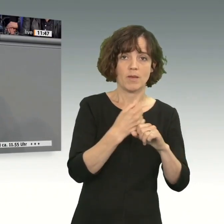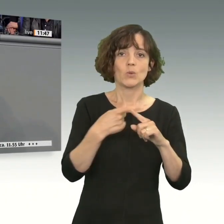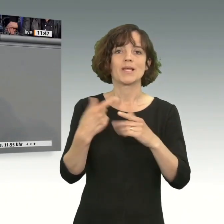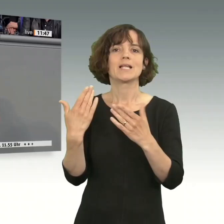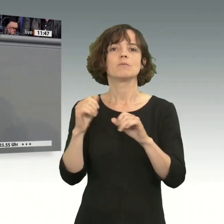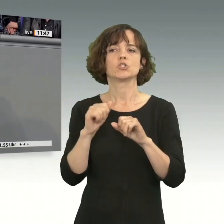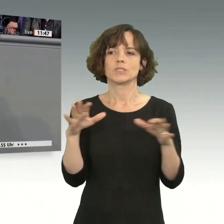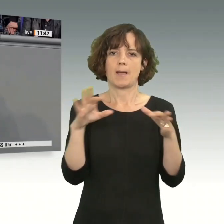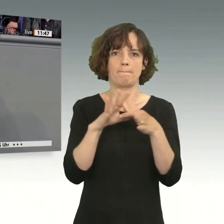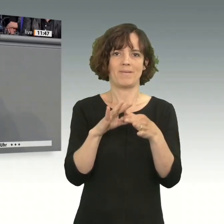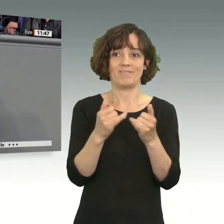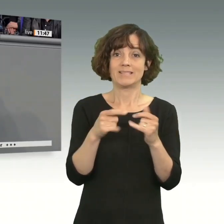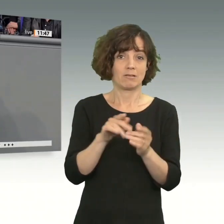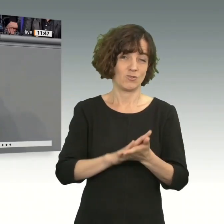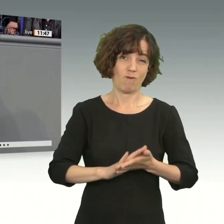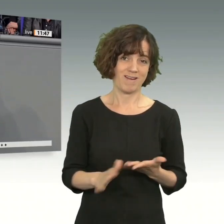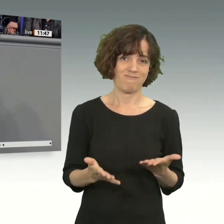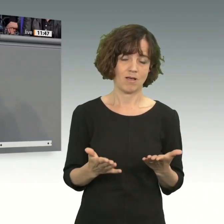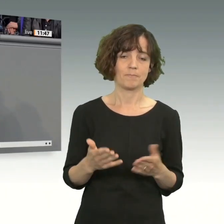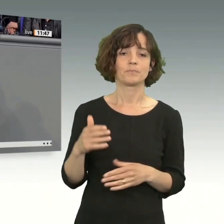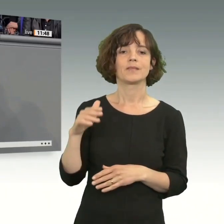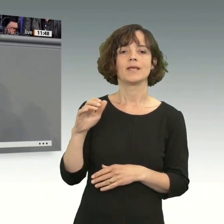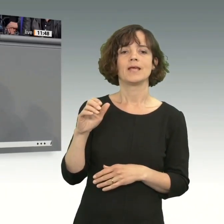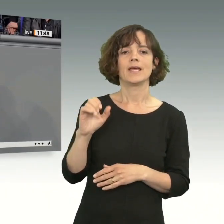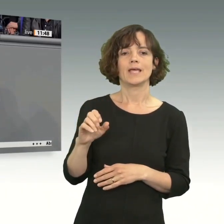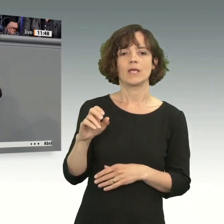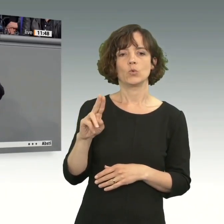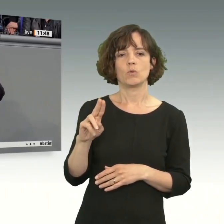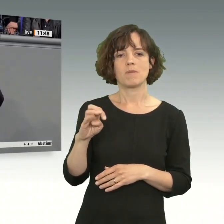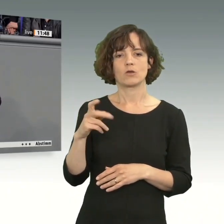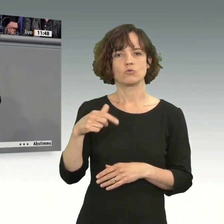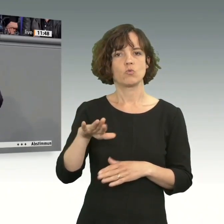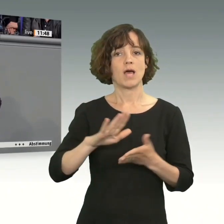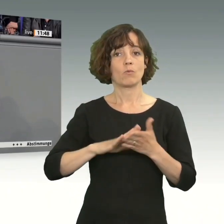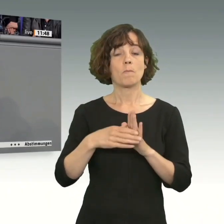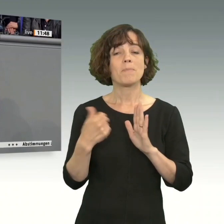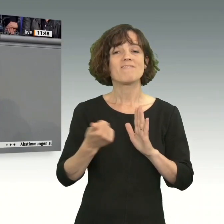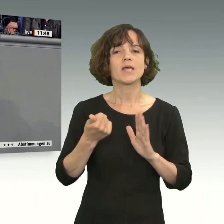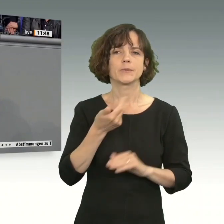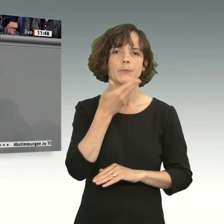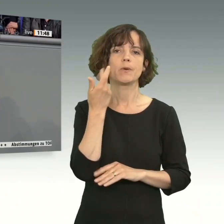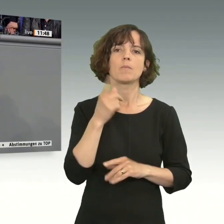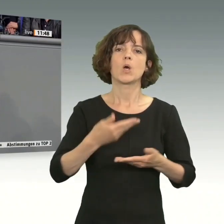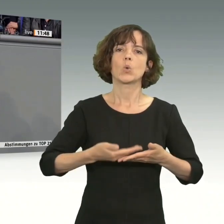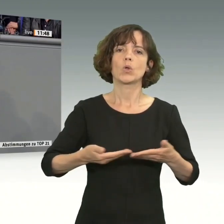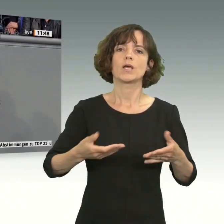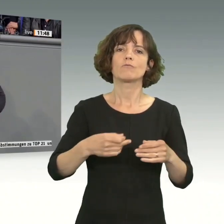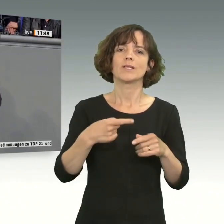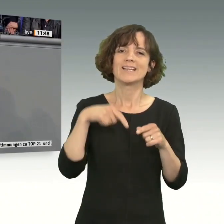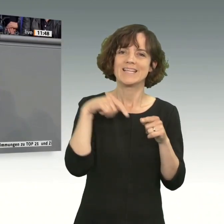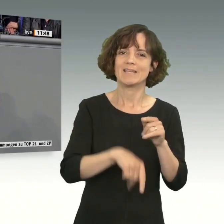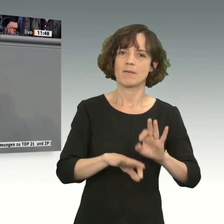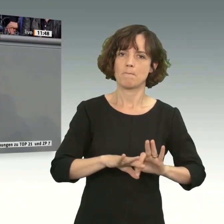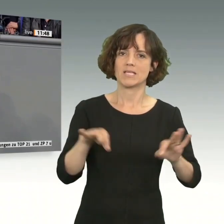können. Und das ist nicht einfach. Das EU-Mercosur-Abkommen ist nicht perfekt, aber es ist eine Grundlage für eine vertiefte Zusammenarbeit.